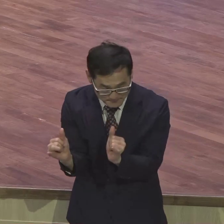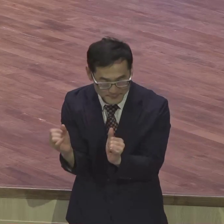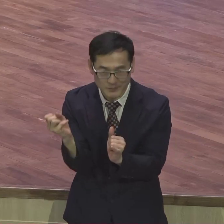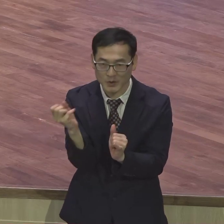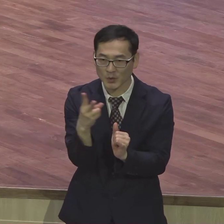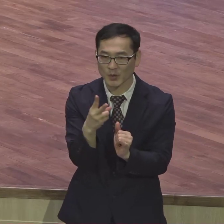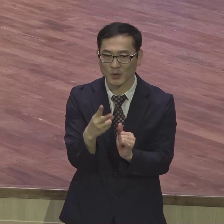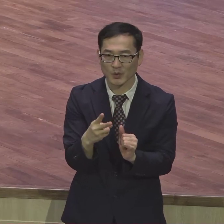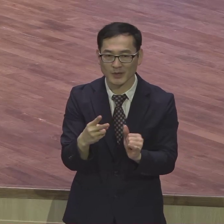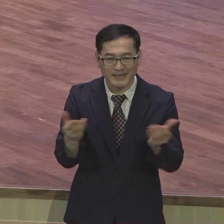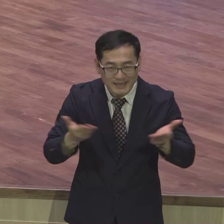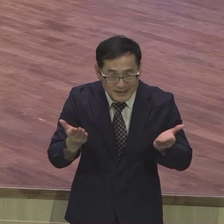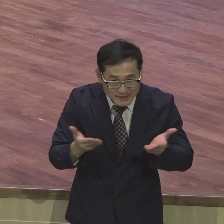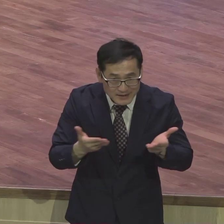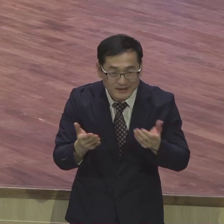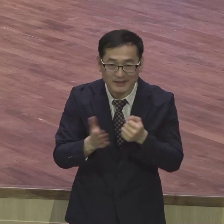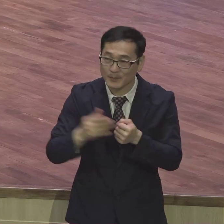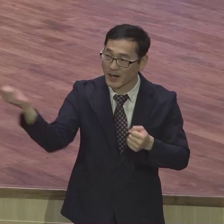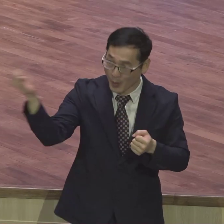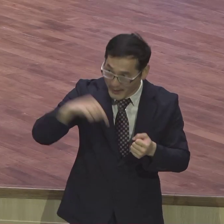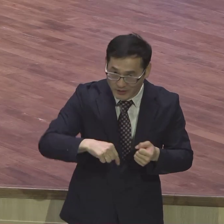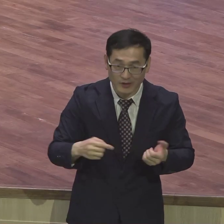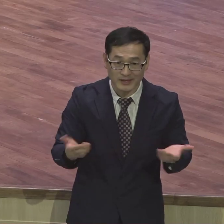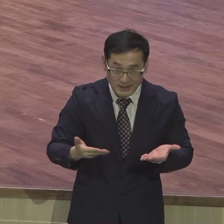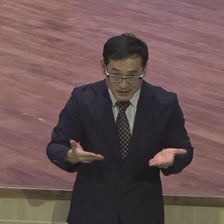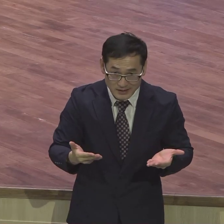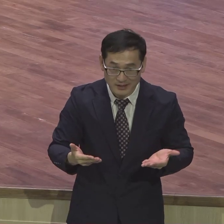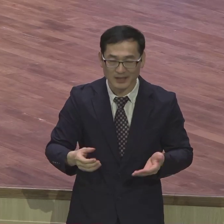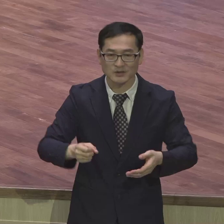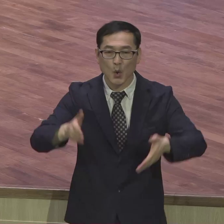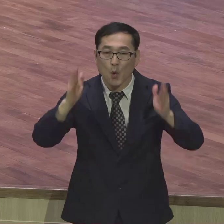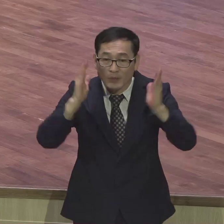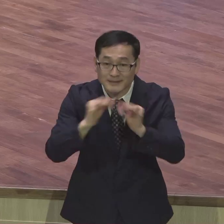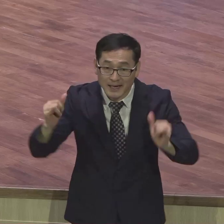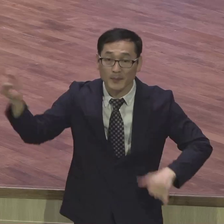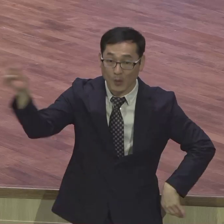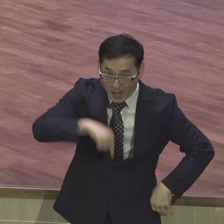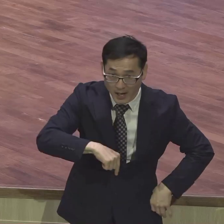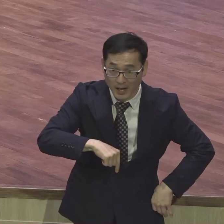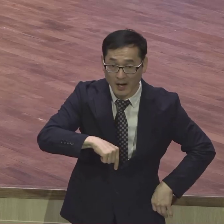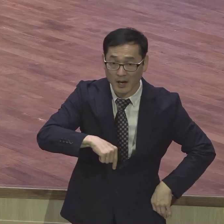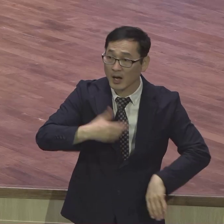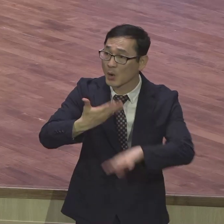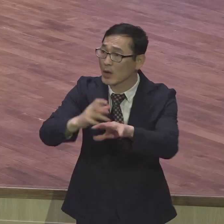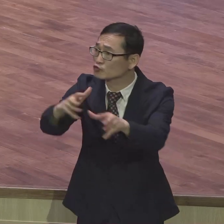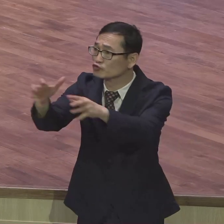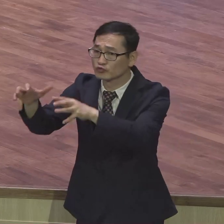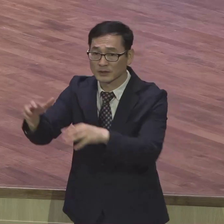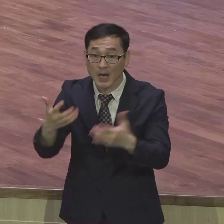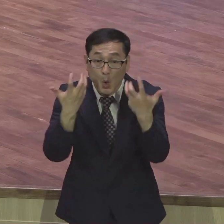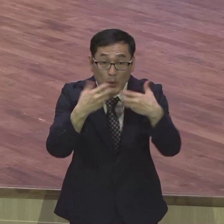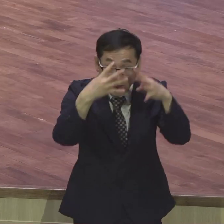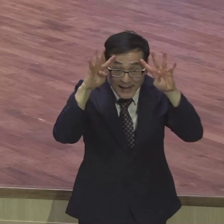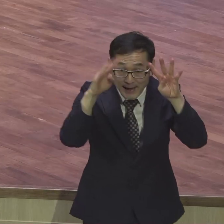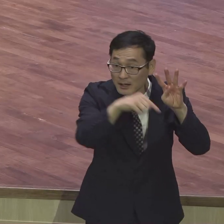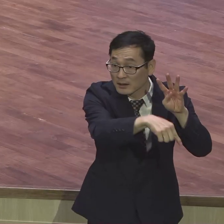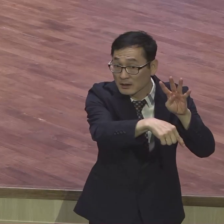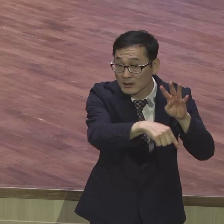결혼해서 오는 이민자들 다 공부한다고 오는 이민자들 고려대학만 하더라도 제가 들어보니까요 중국에서